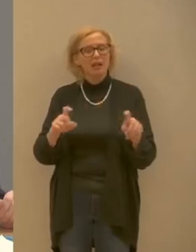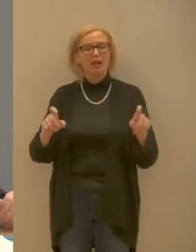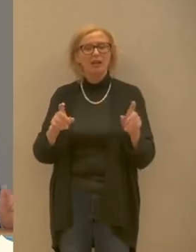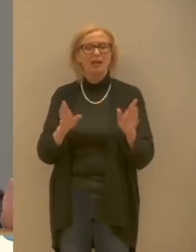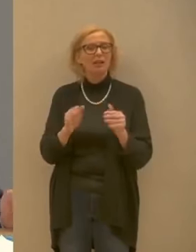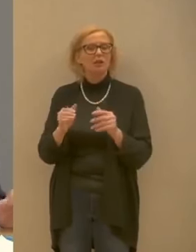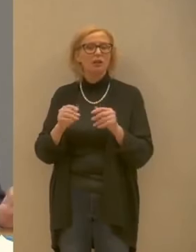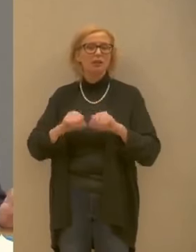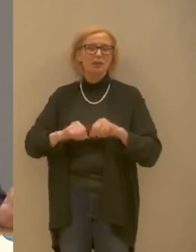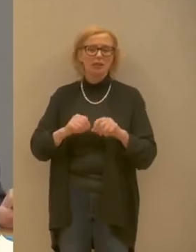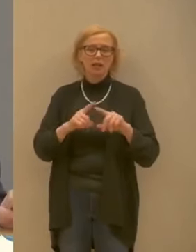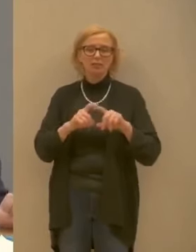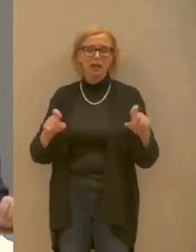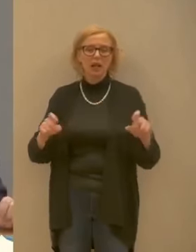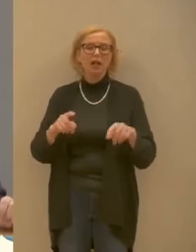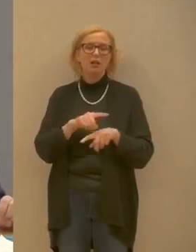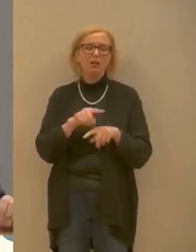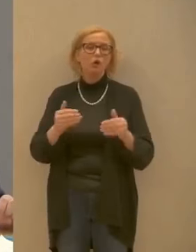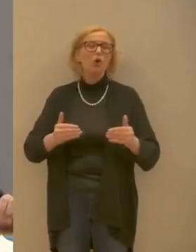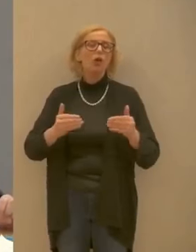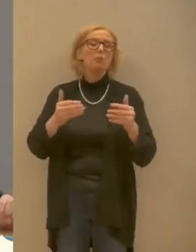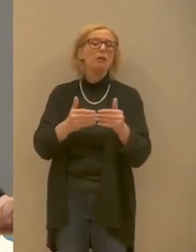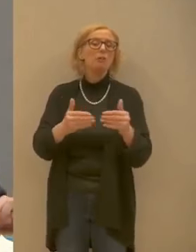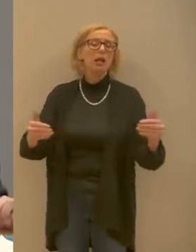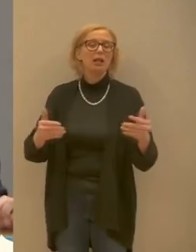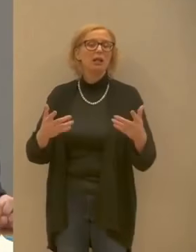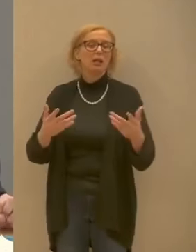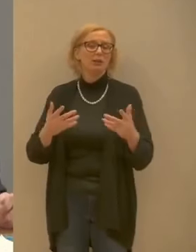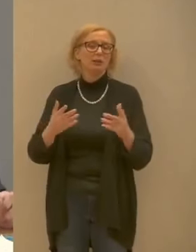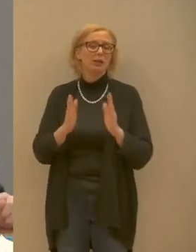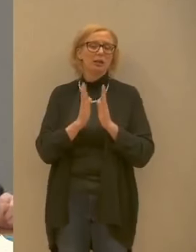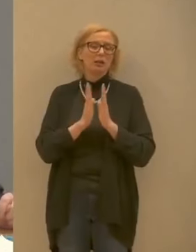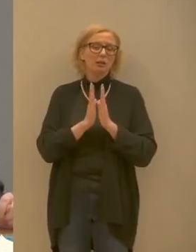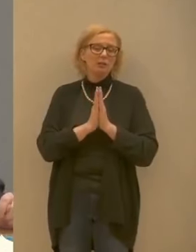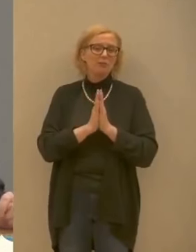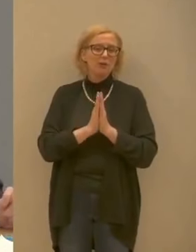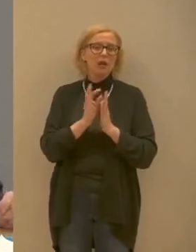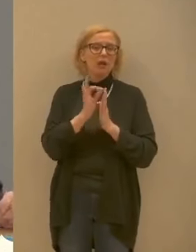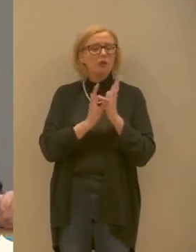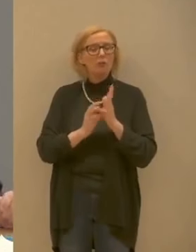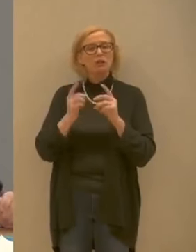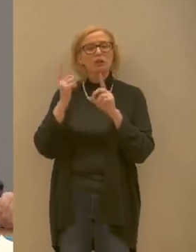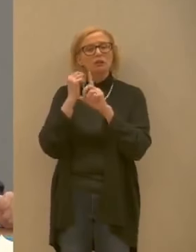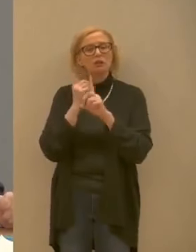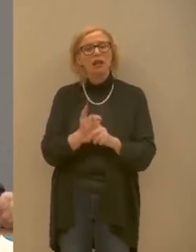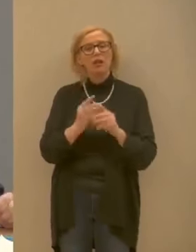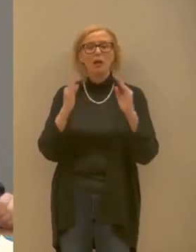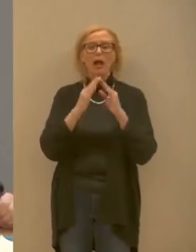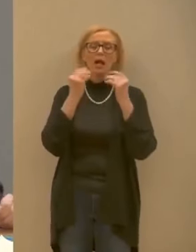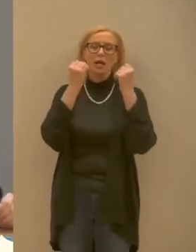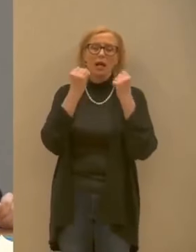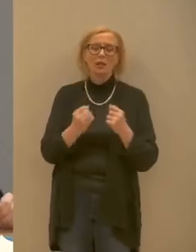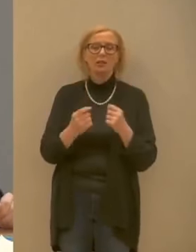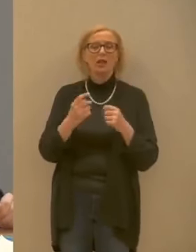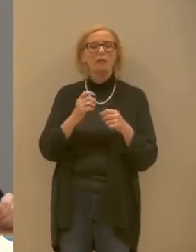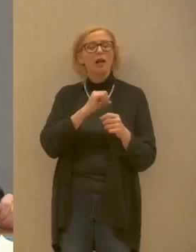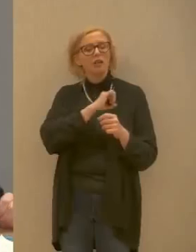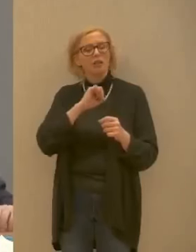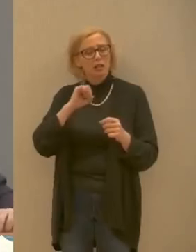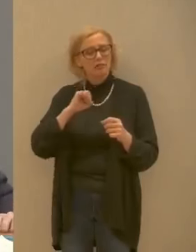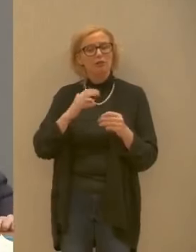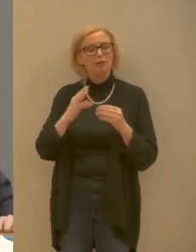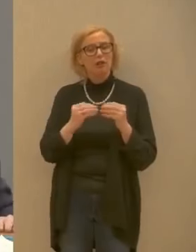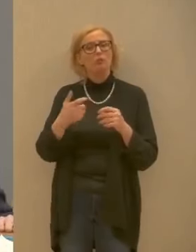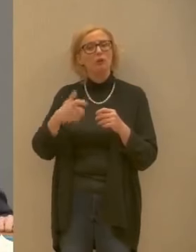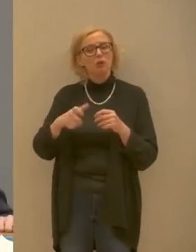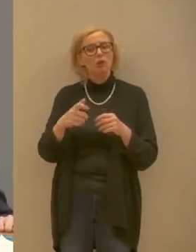sanitarie che sono in prima linea quindi seguiamo le regole restiamo a casa facciamo un sacrificio perché ne va del futuro del